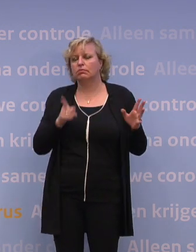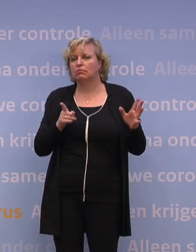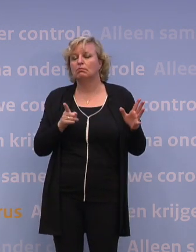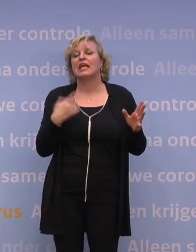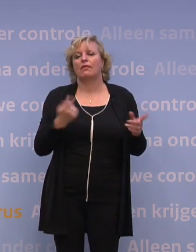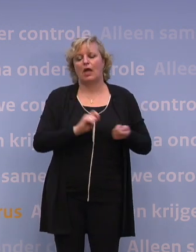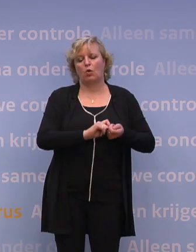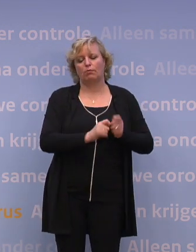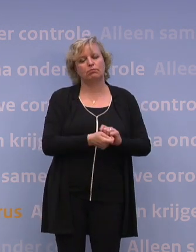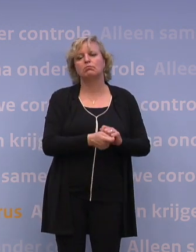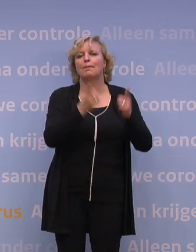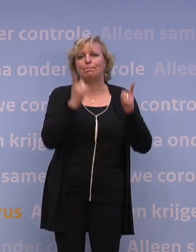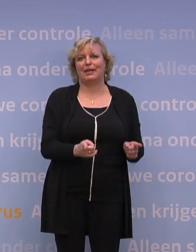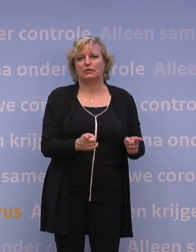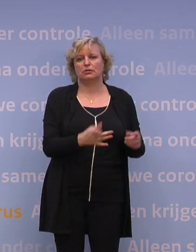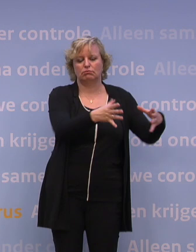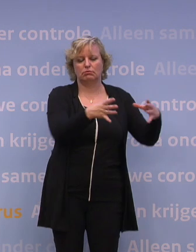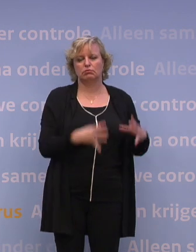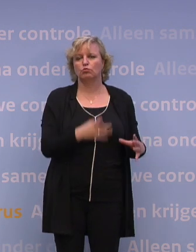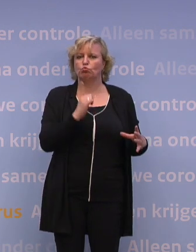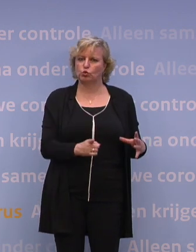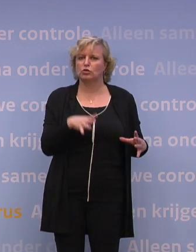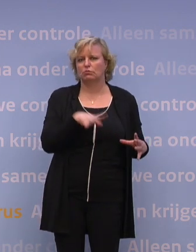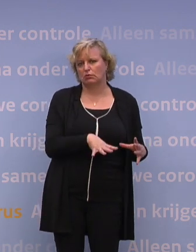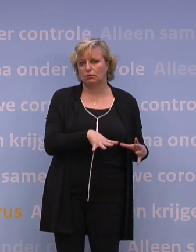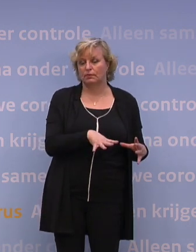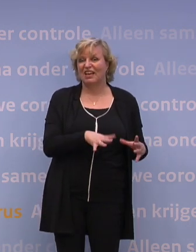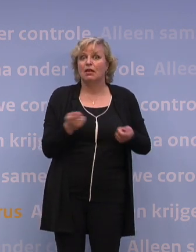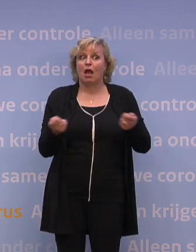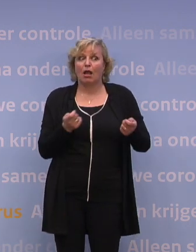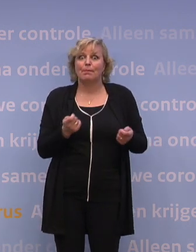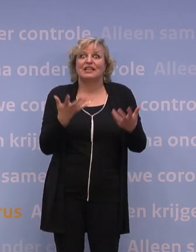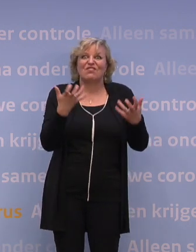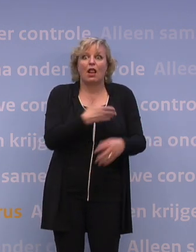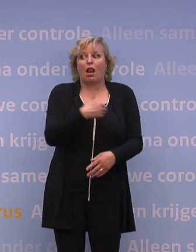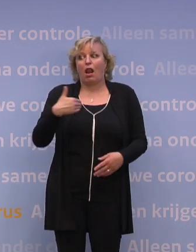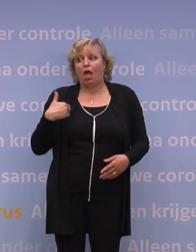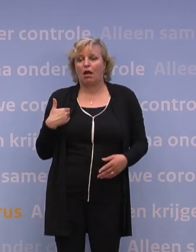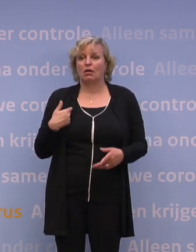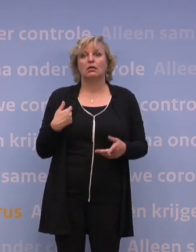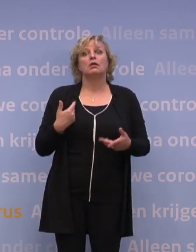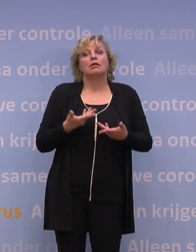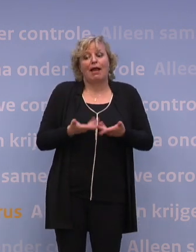risicogebieden zijn gekomen met de quarantaineplicht. Wilde het kabinet al heel lang, wilde de Kamer al heel lang.